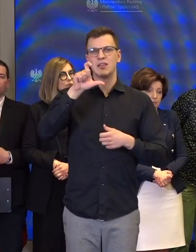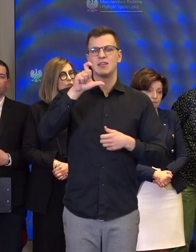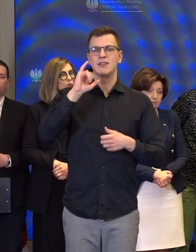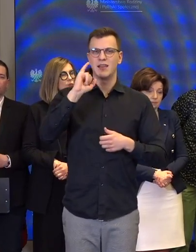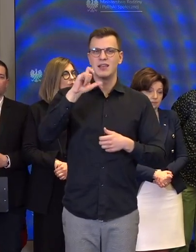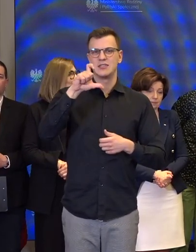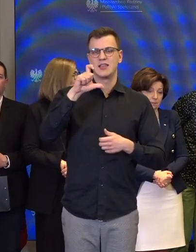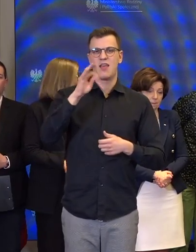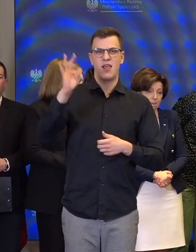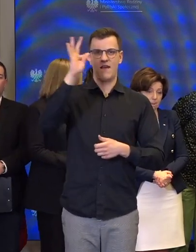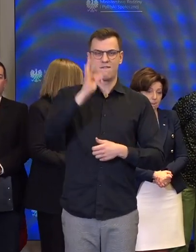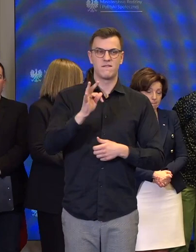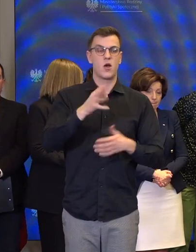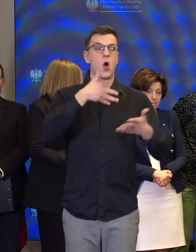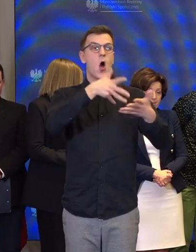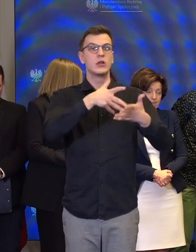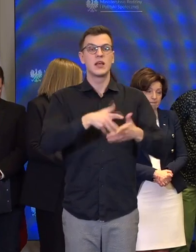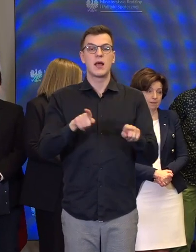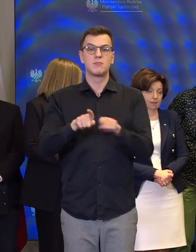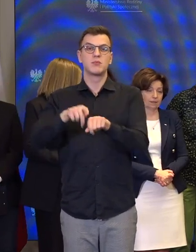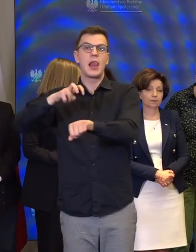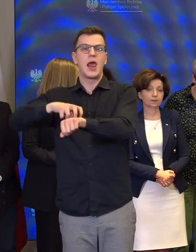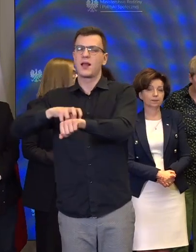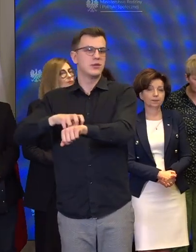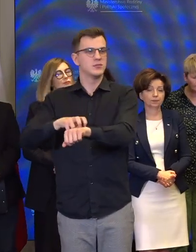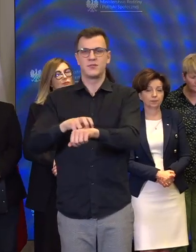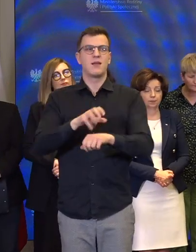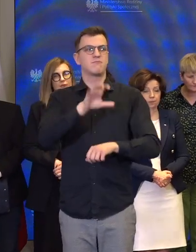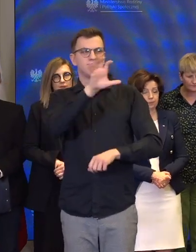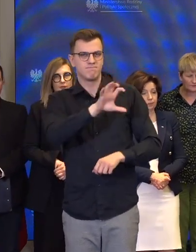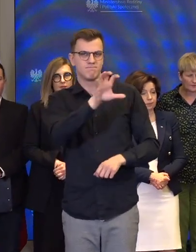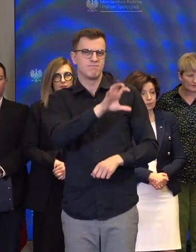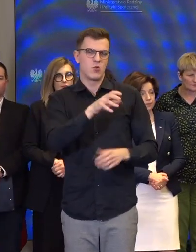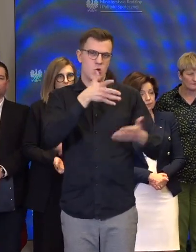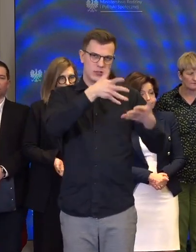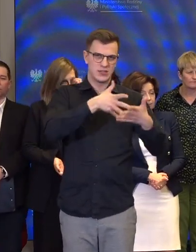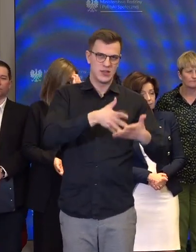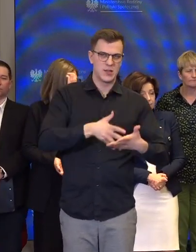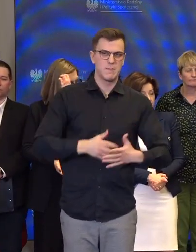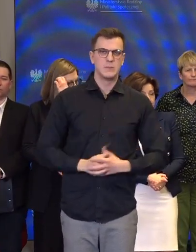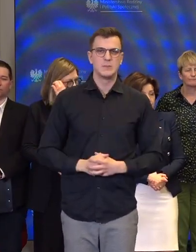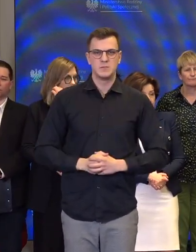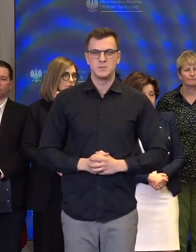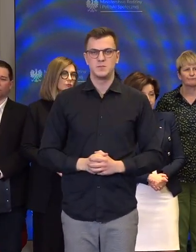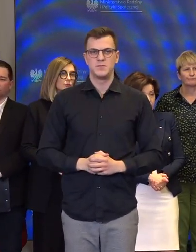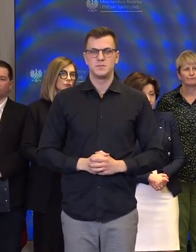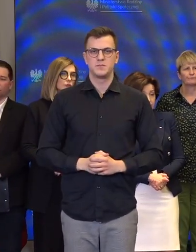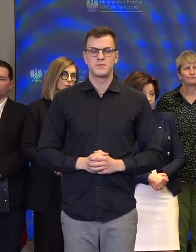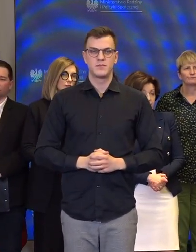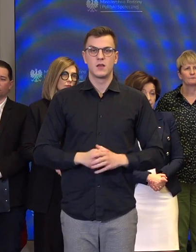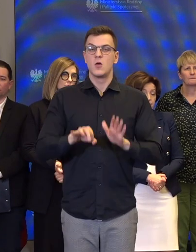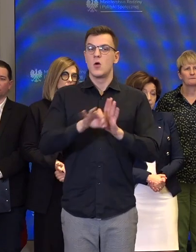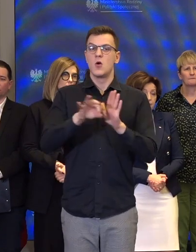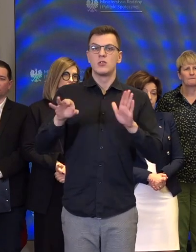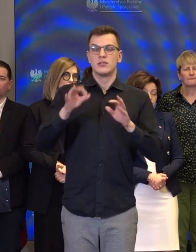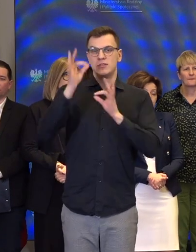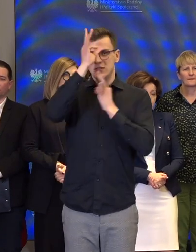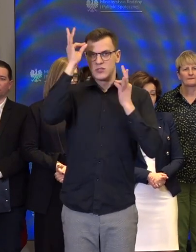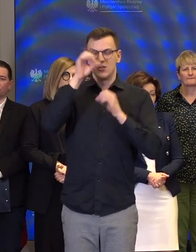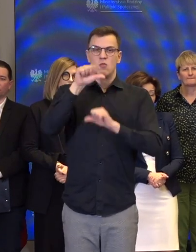medyczną, tylko funkcjonalną. I tutaj od stycznia